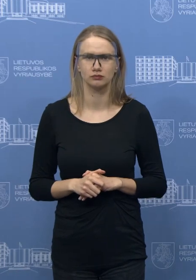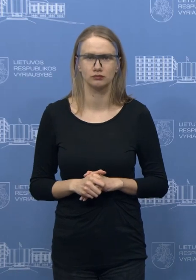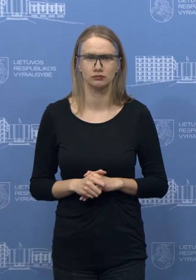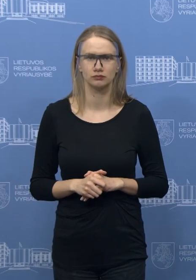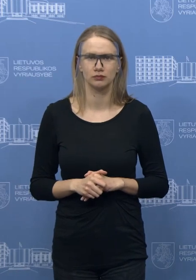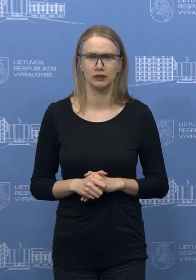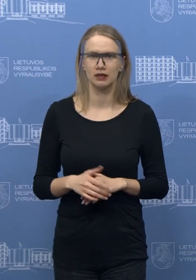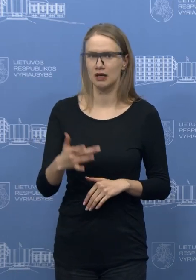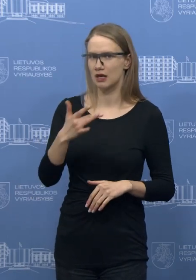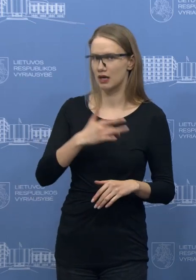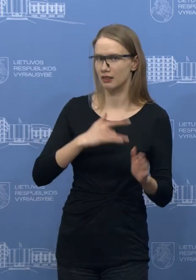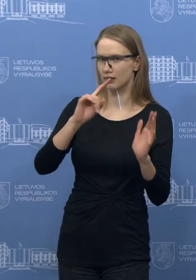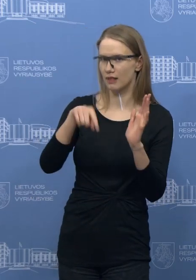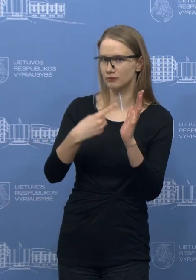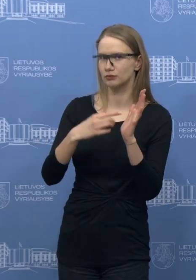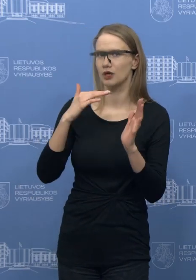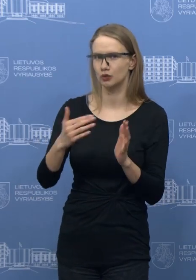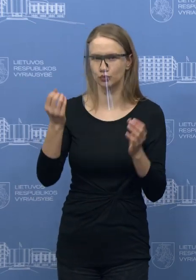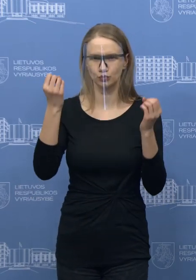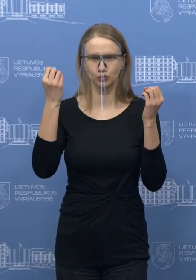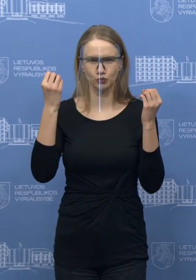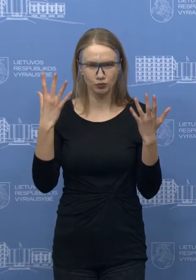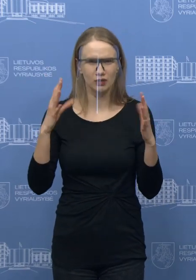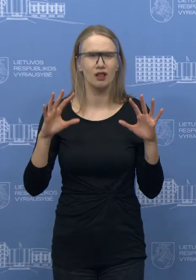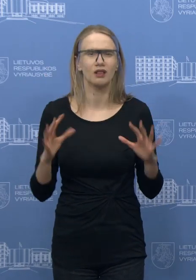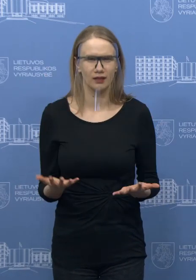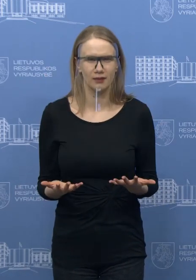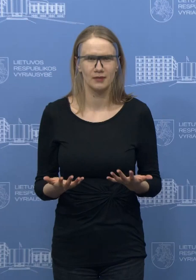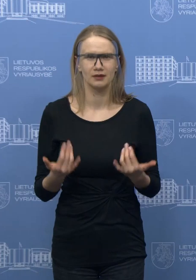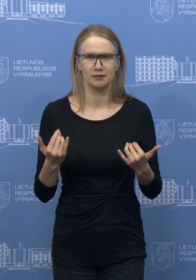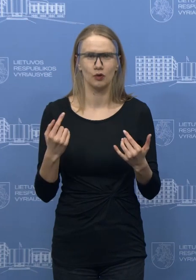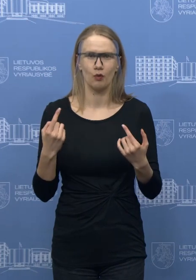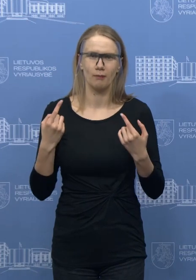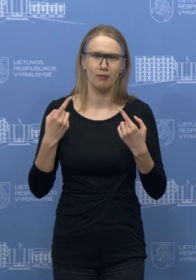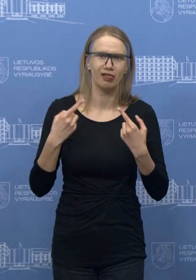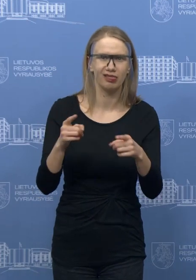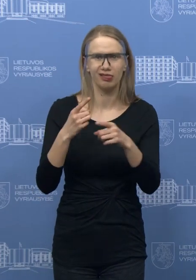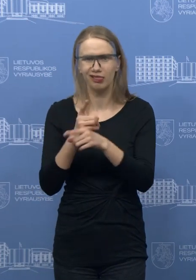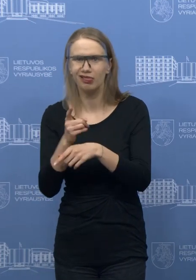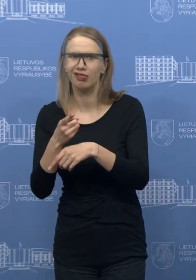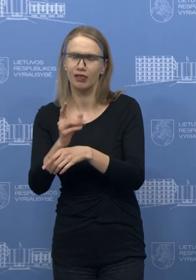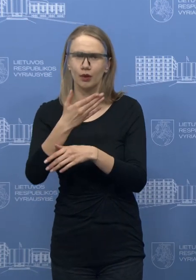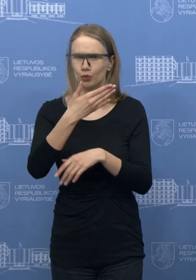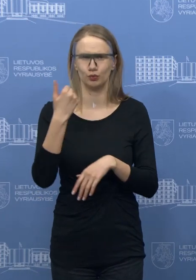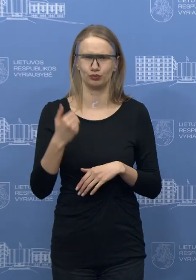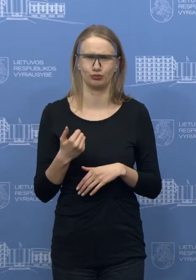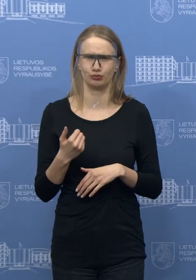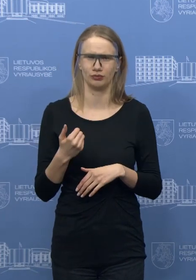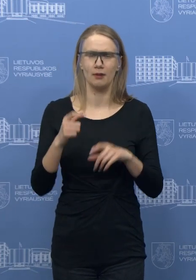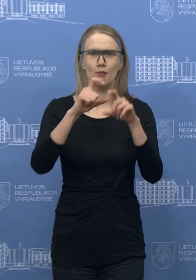Na, matyti klausimo galbūt esame, aš tikrai nemačiau, kad būtų kažkokios patyčios plistų, bet labai skirtingai